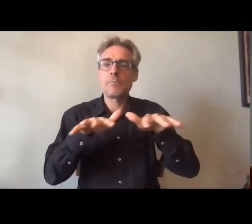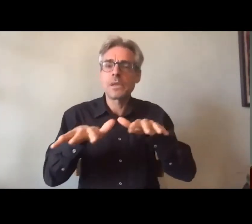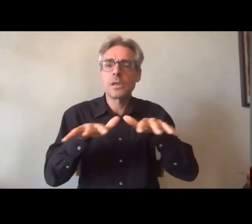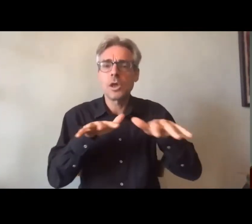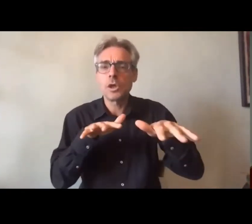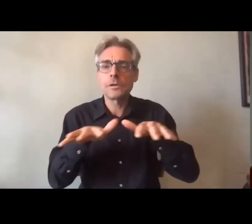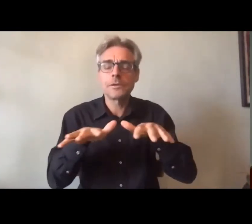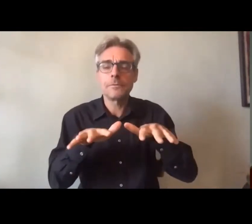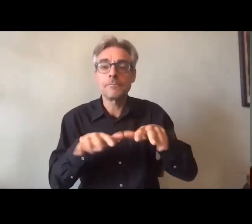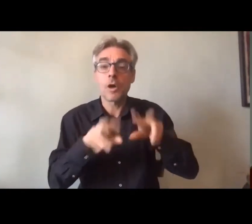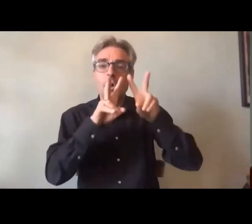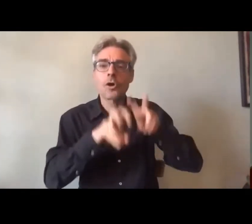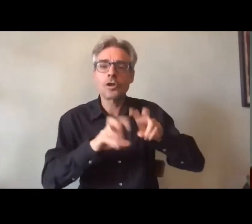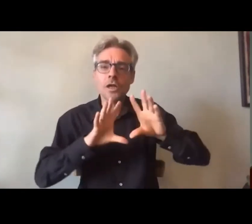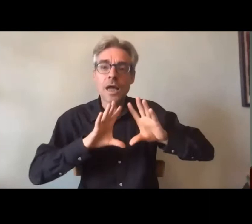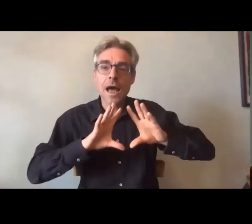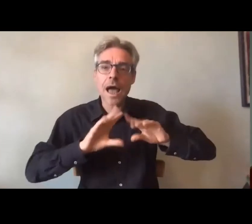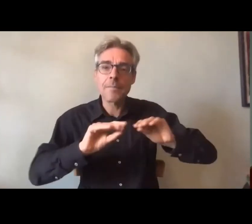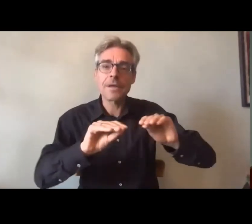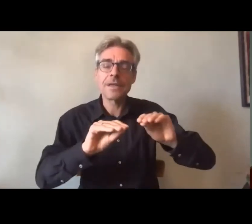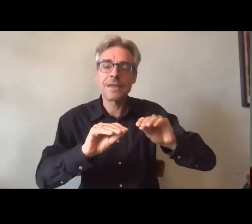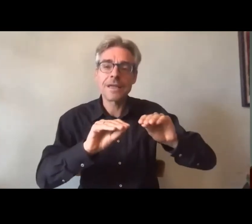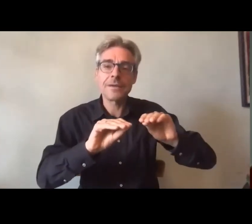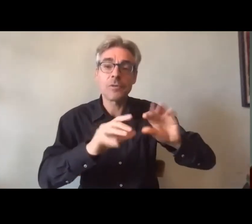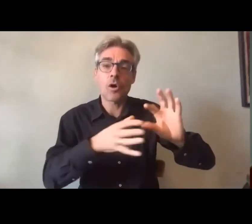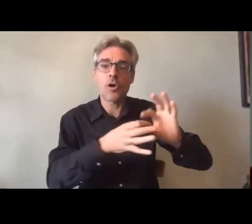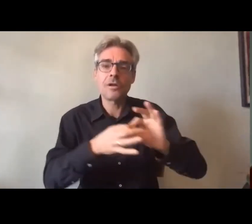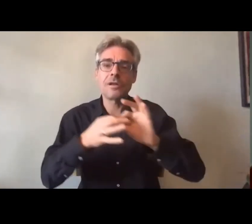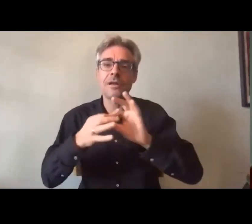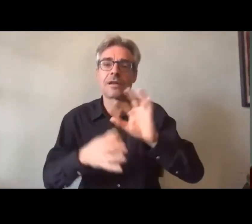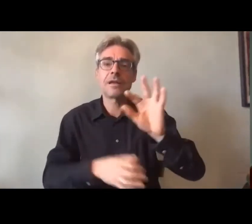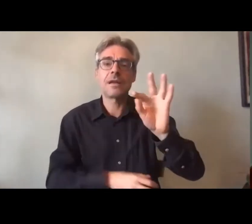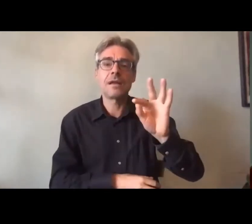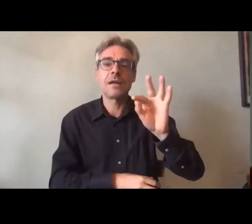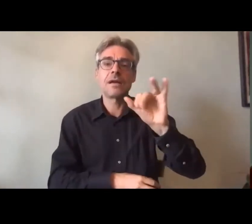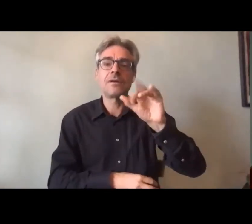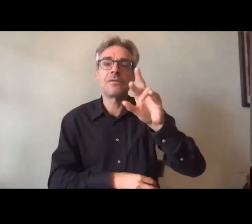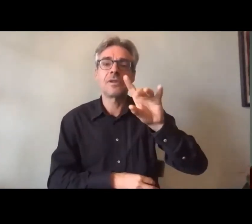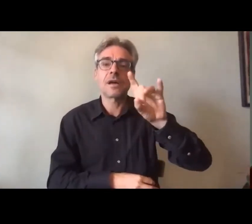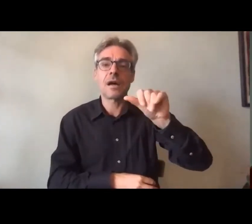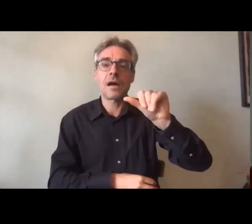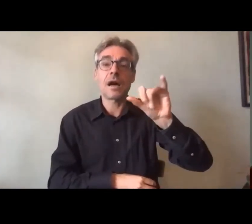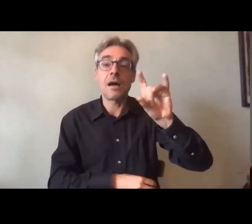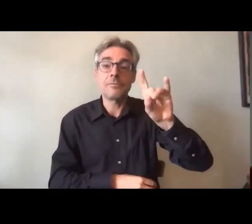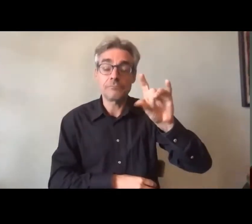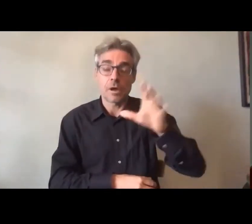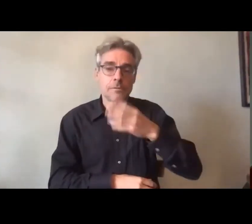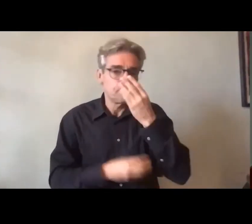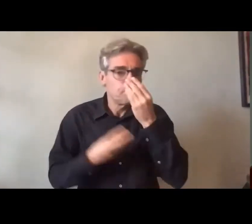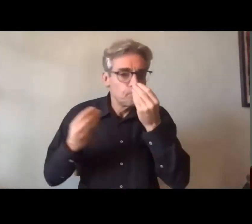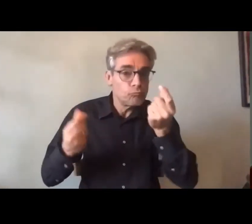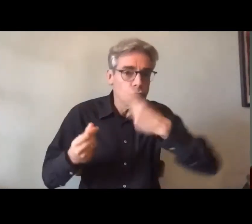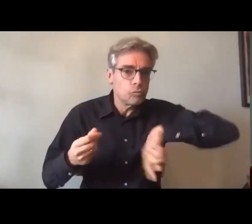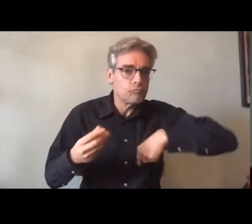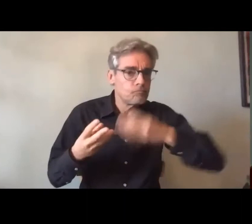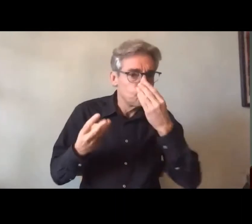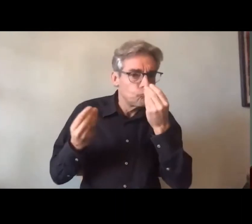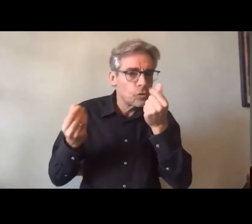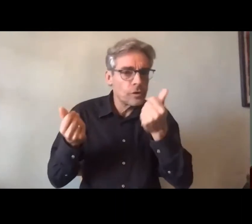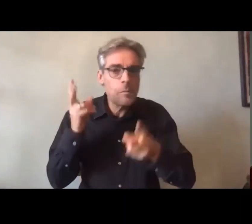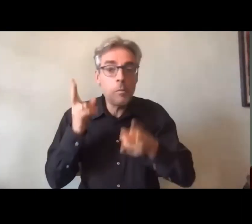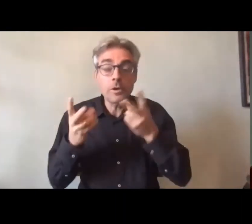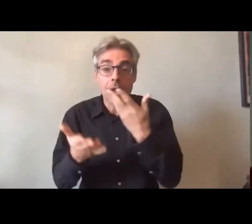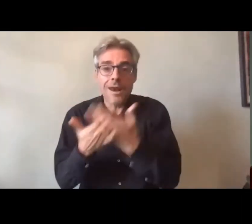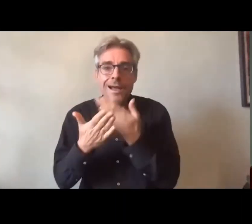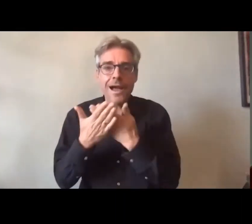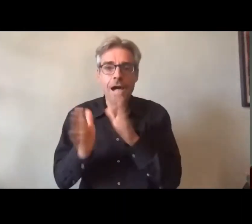de recherche appliquées qui sont portées par la FIRA nous avons pressenti que là nous avions peut-être la